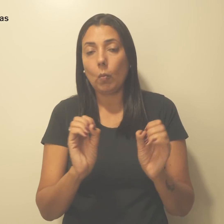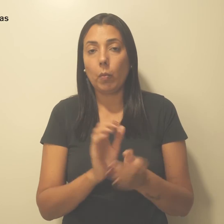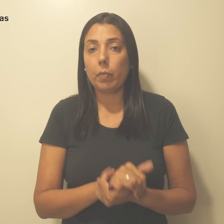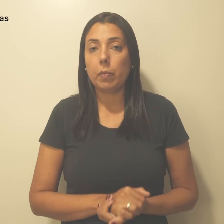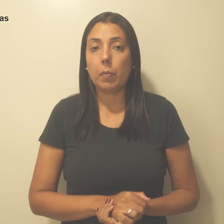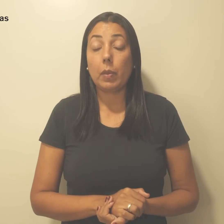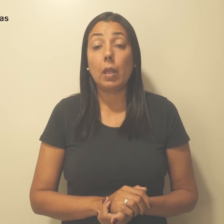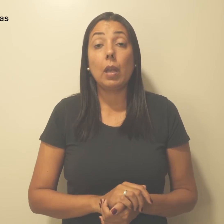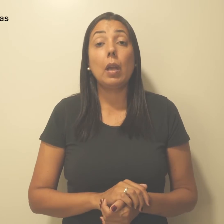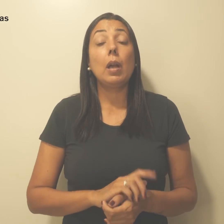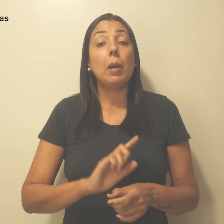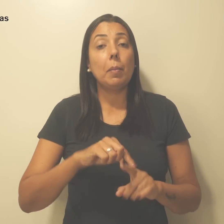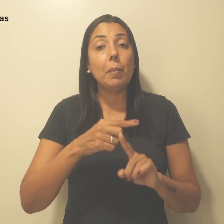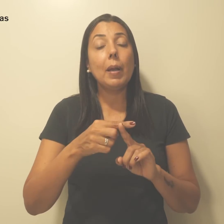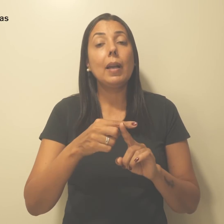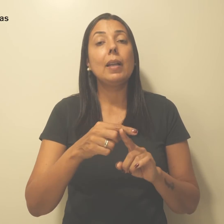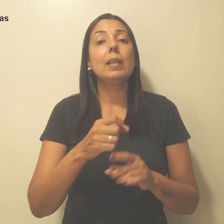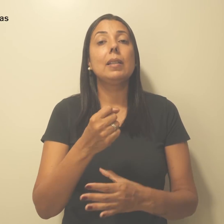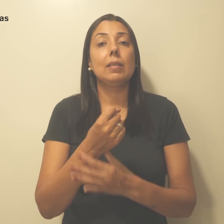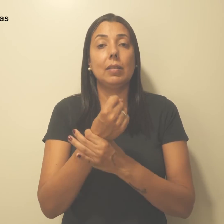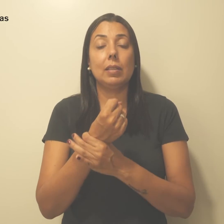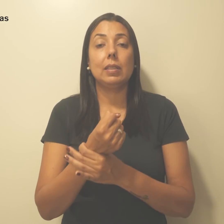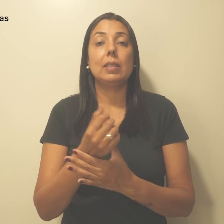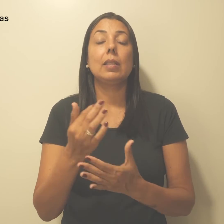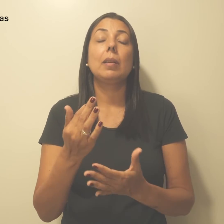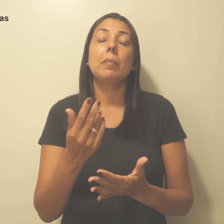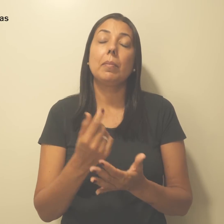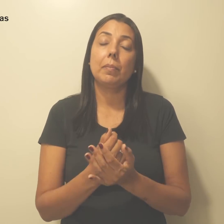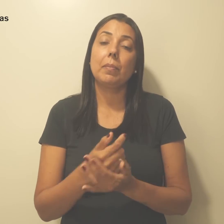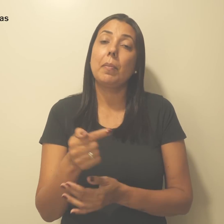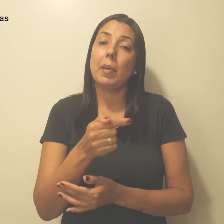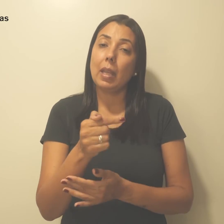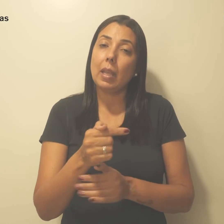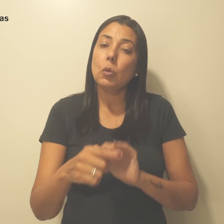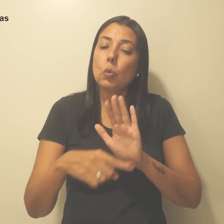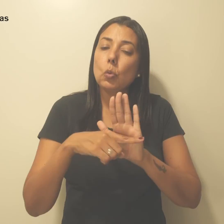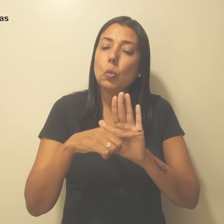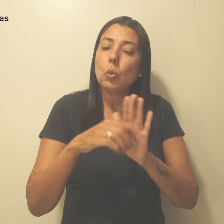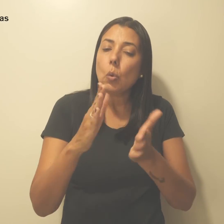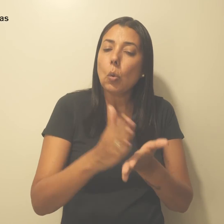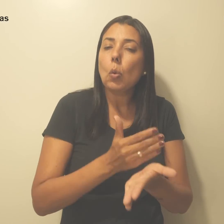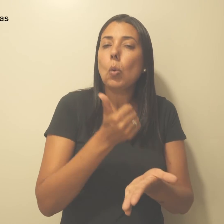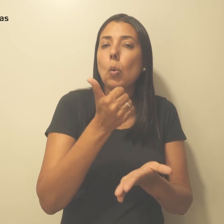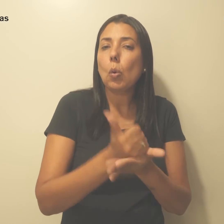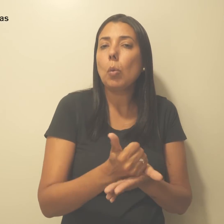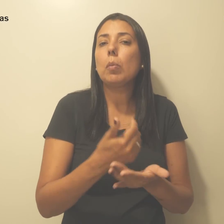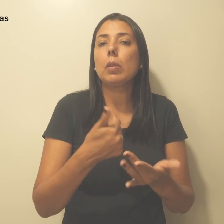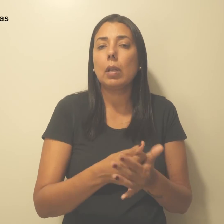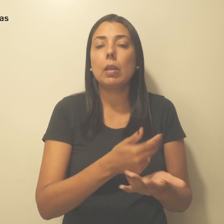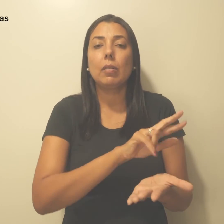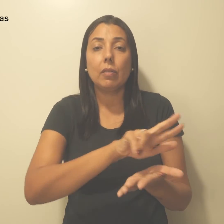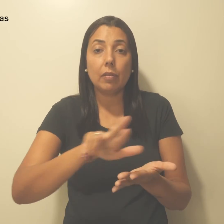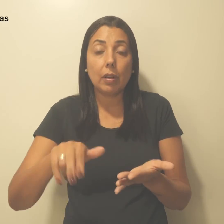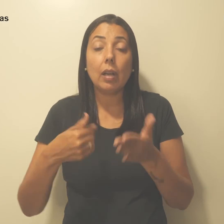Mais segurança, menos golpes. Além das questões já mencionadas, a pauta de